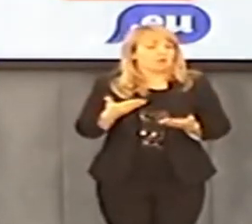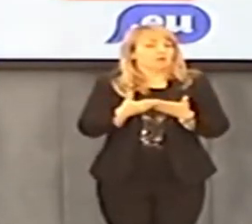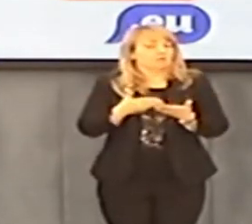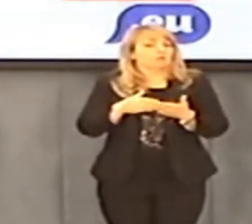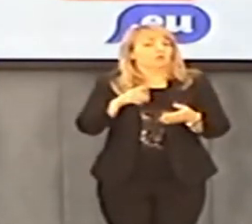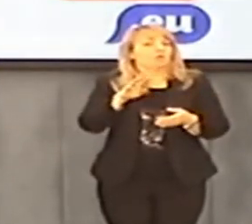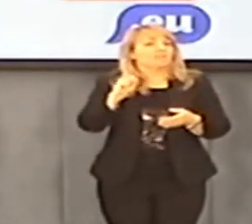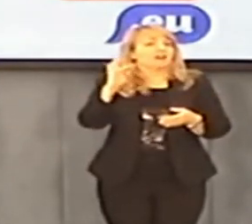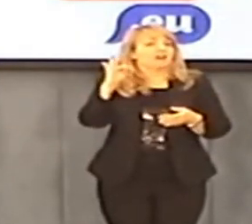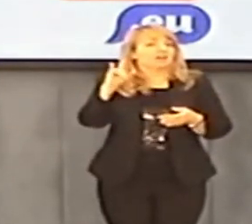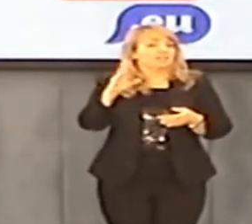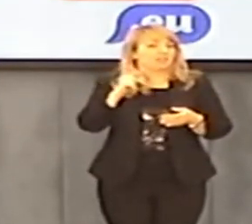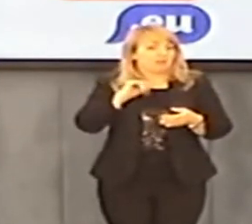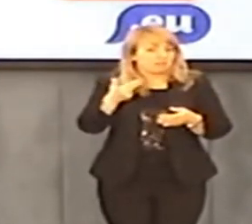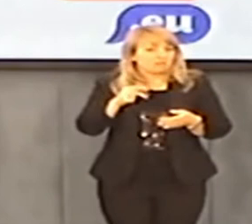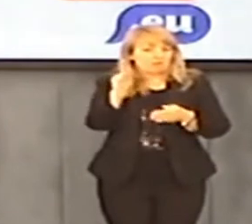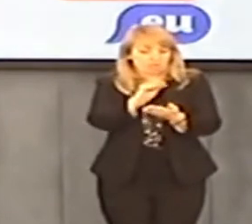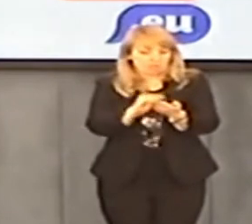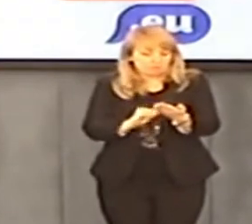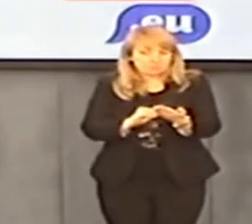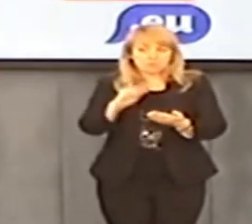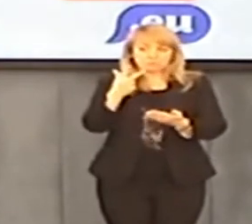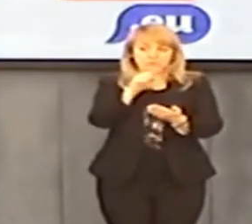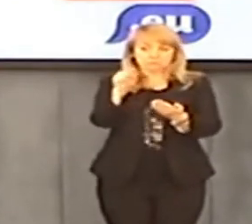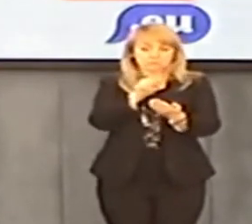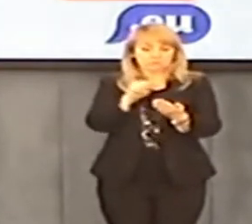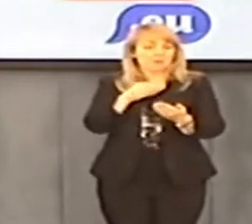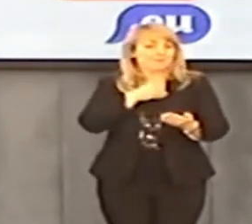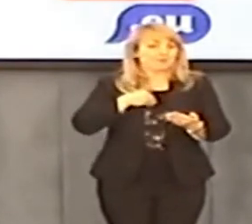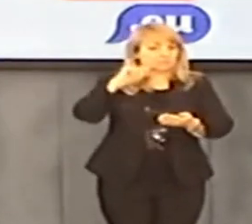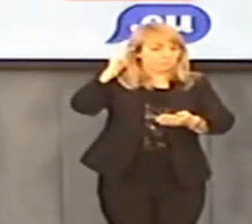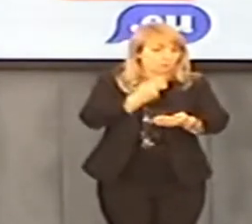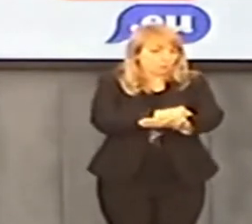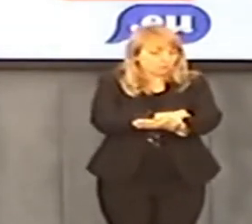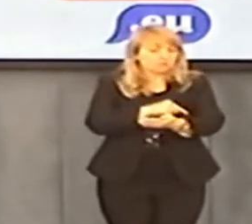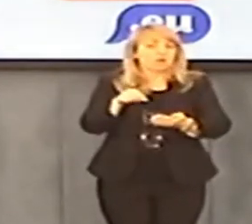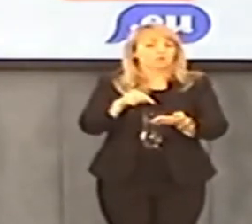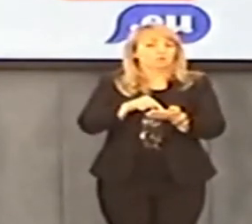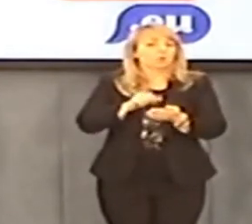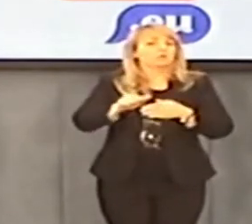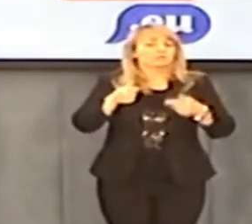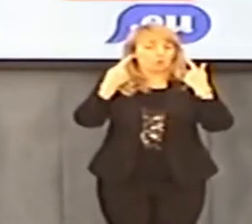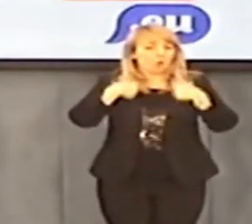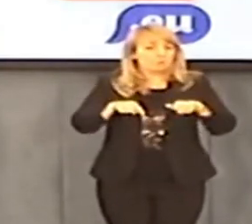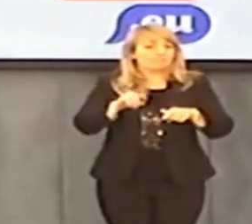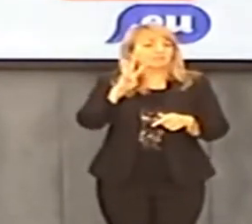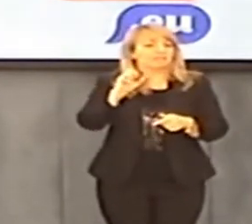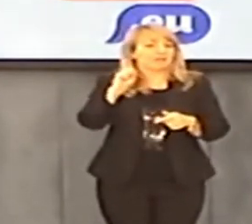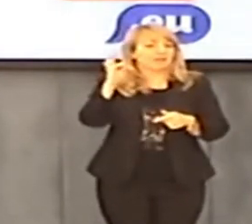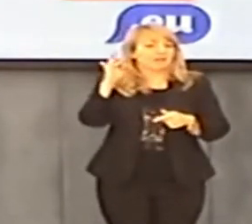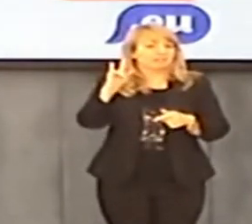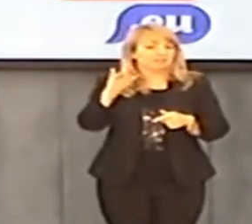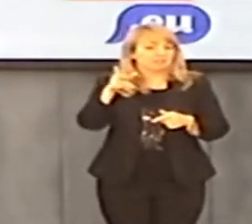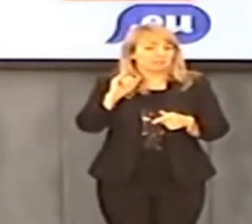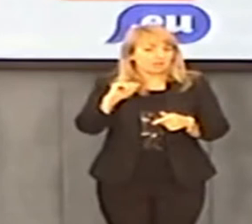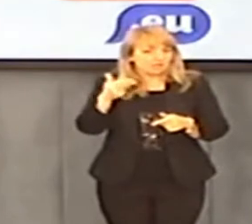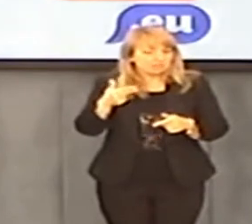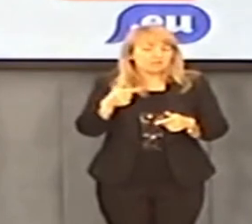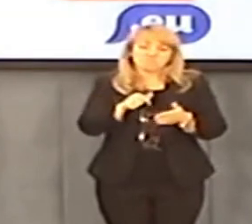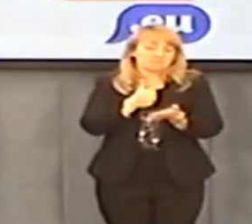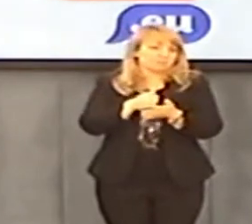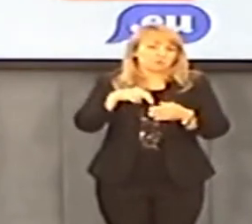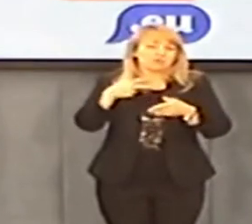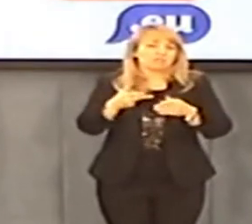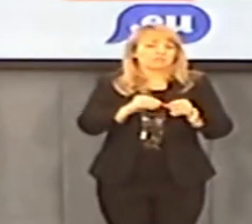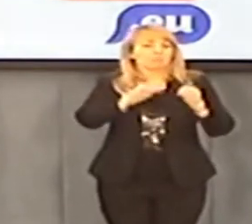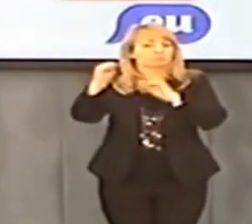poważnych zarzutach wobec tego człowieka, na co Watykan napisał trzema linijkami na jedną trzecią strony do polskiej